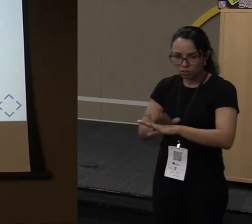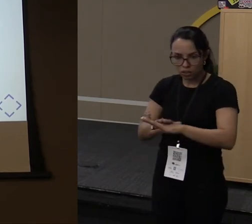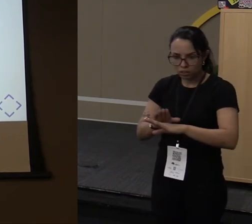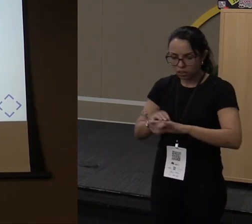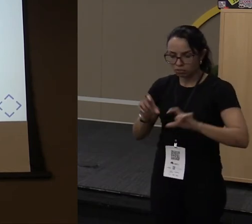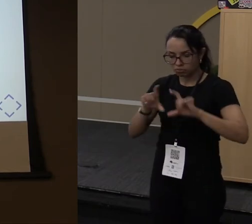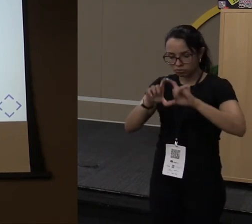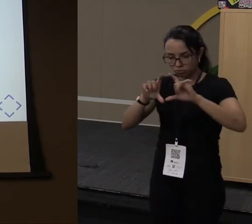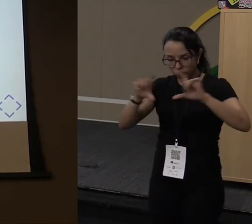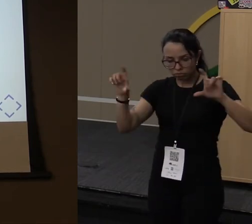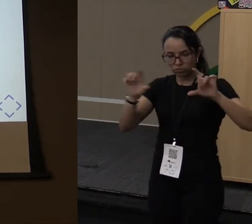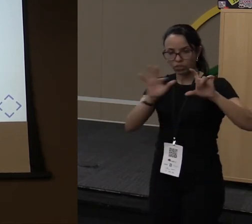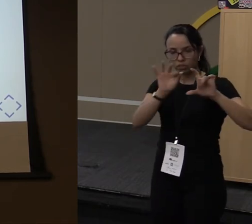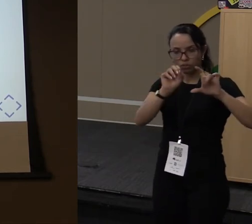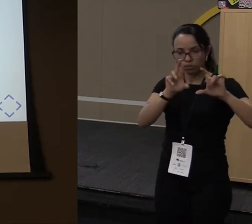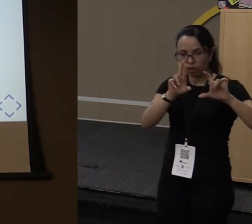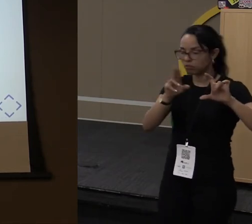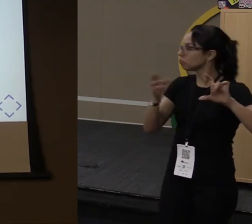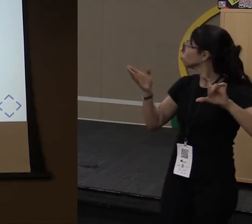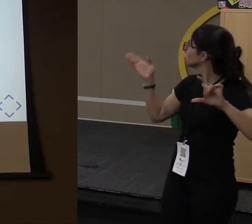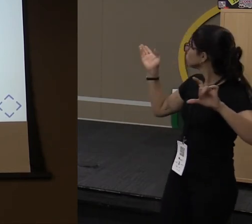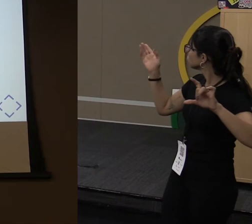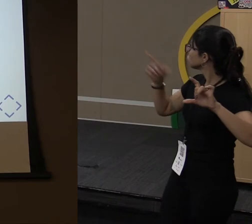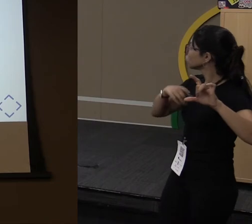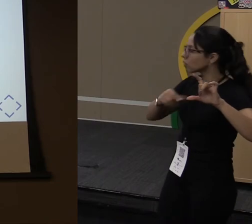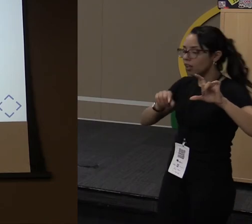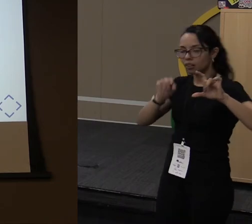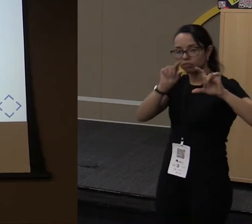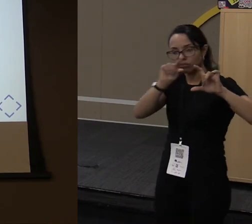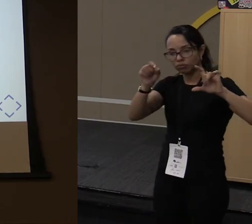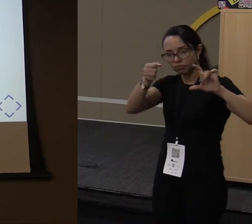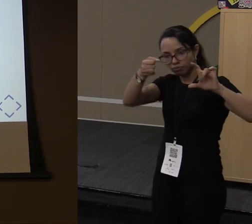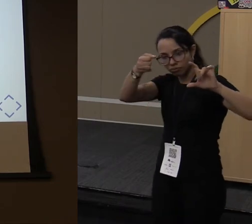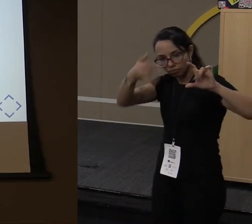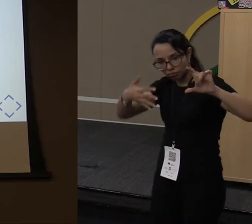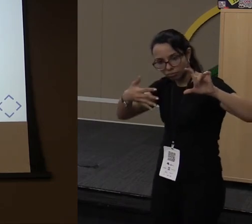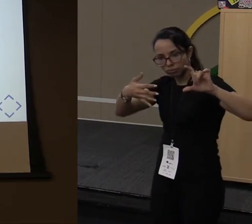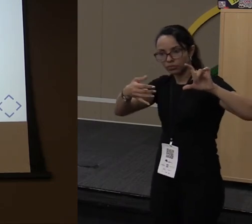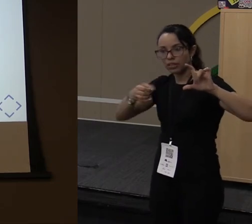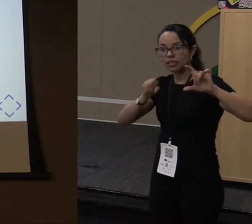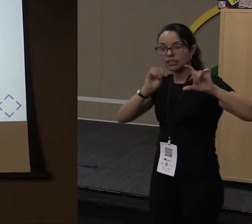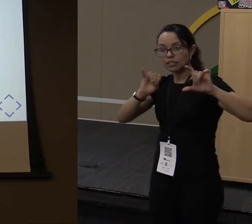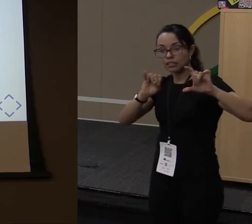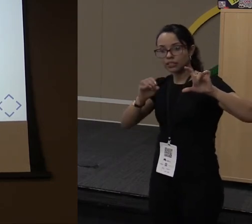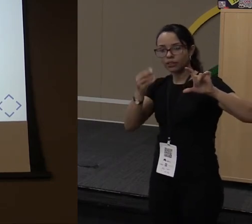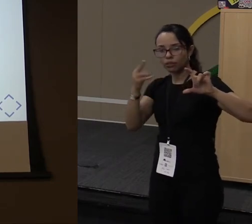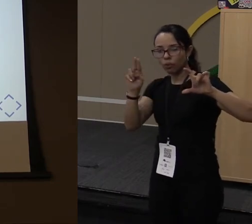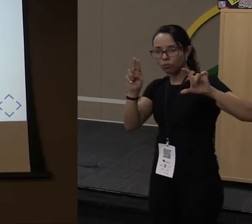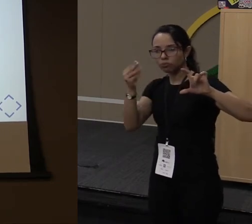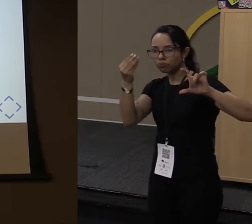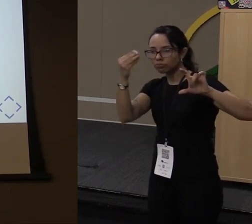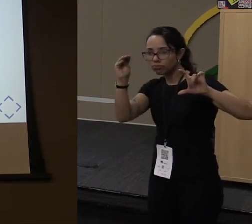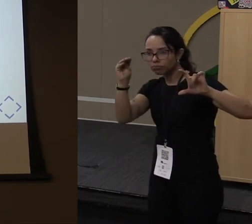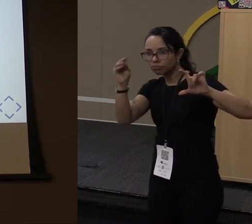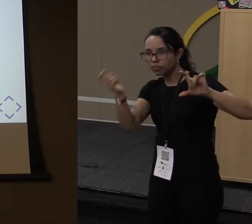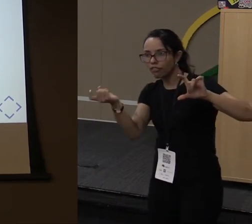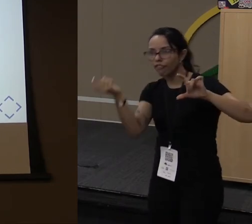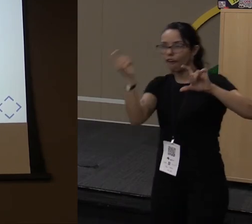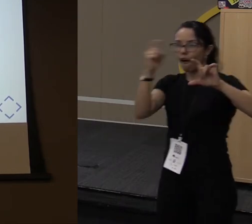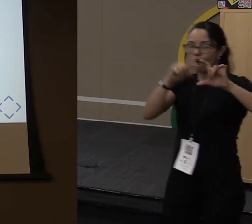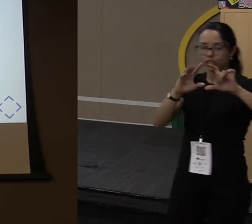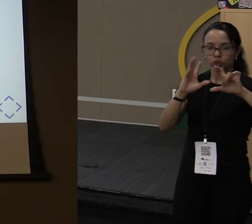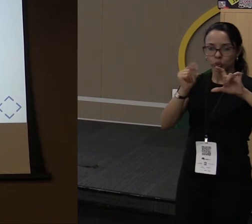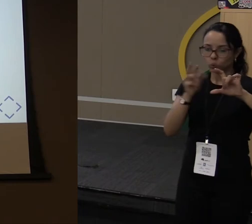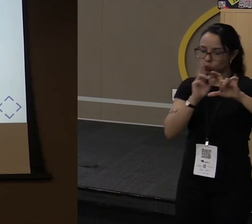aqui, que eu recebo uma lista de string e estou vendo se meu nome está dentro daquela lista. Se estiver dentro ali, eu retorno o true. Se não